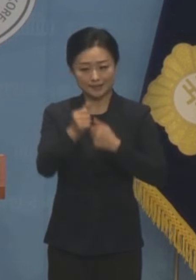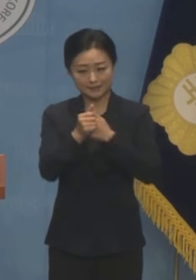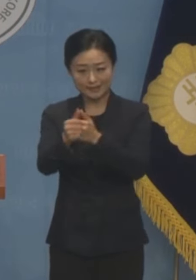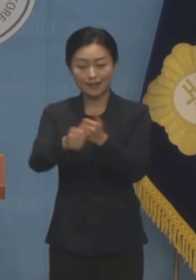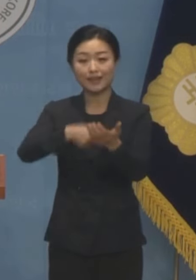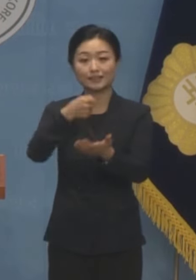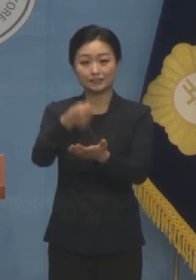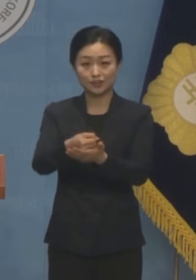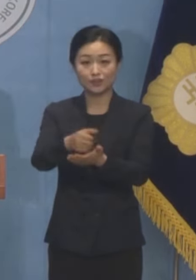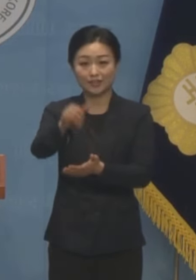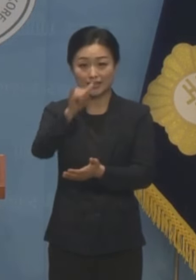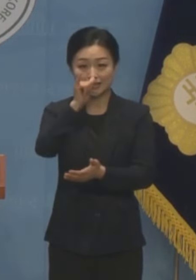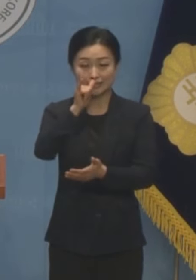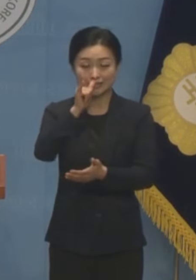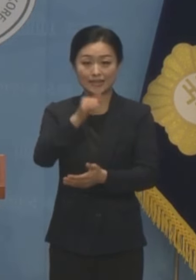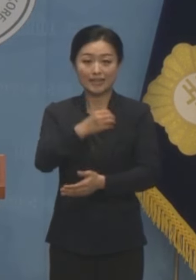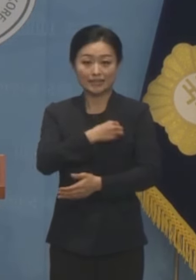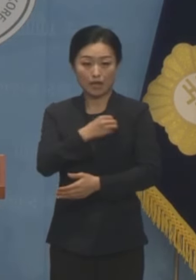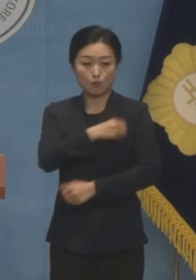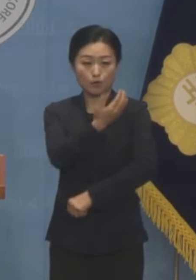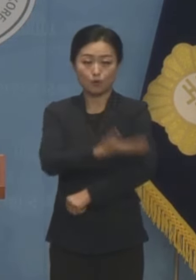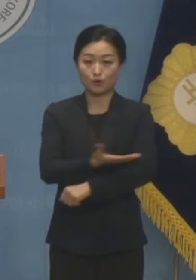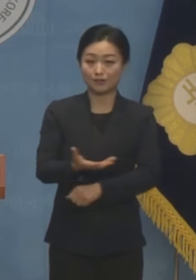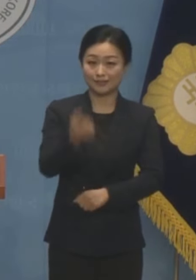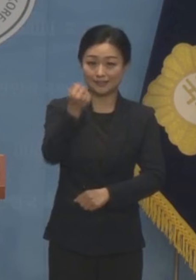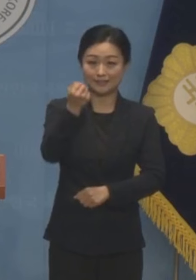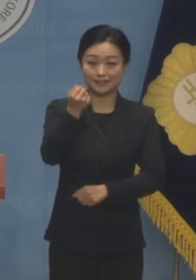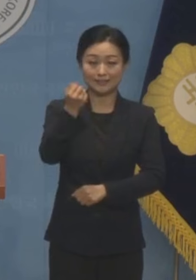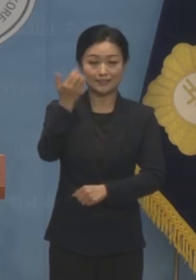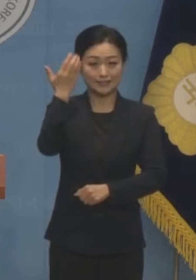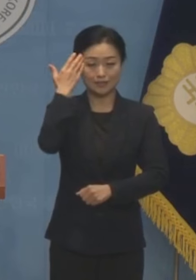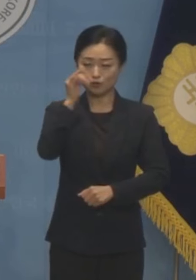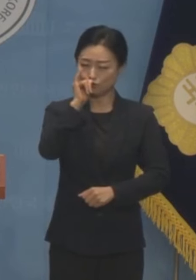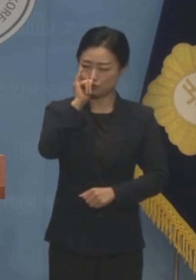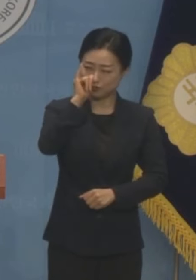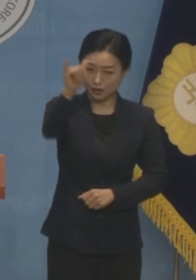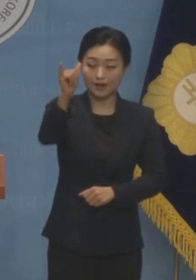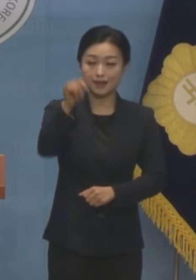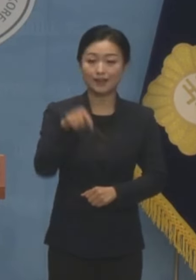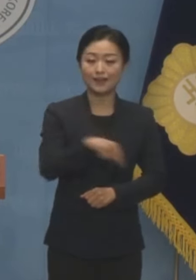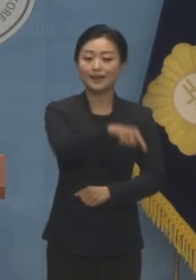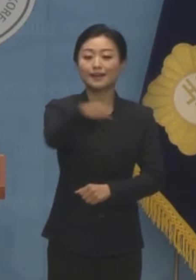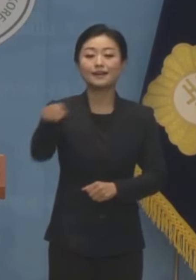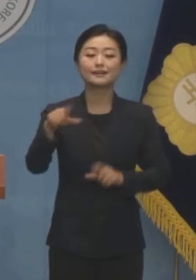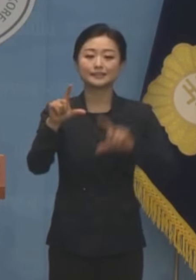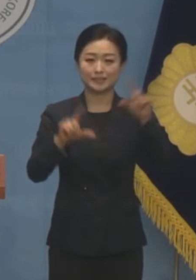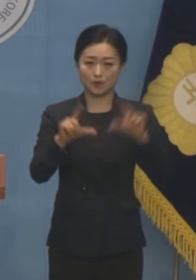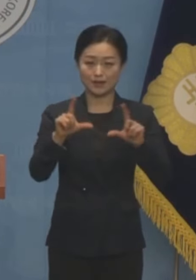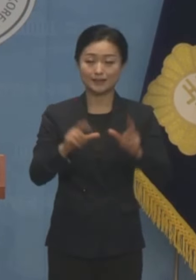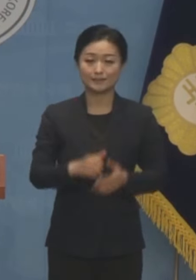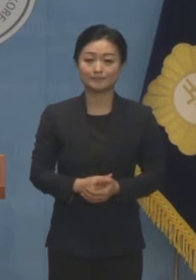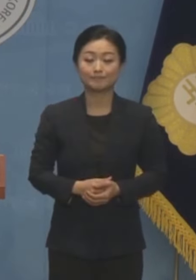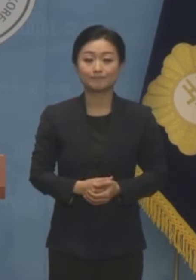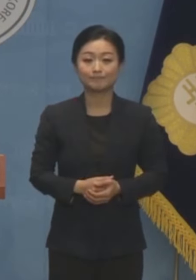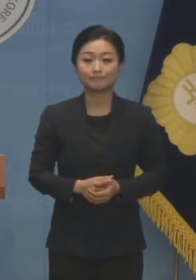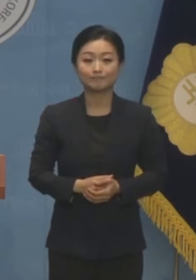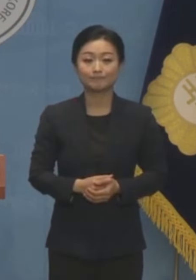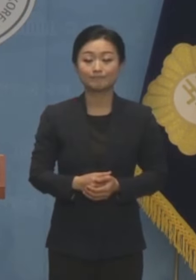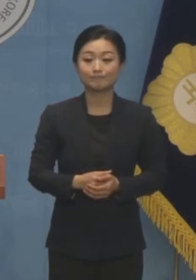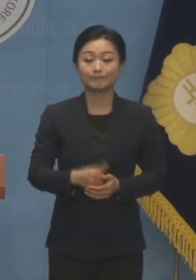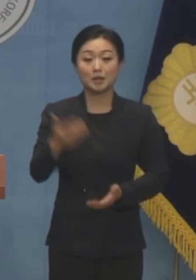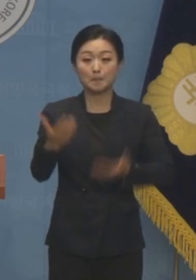결정하는 당원 주권 집단지성으로 전환 중입니다. 모든